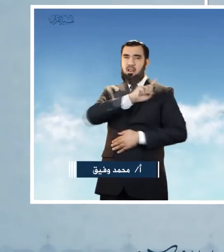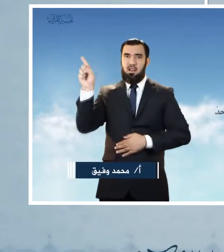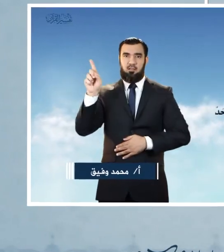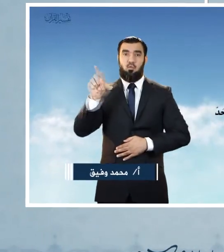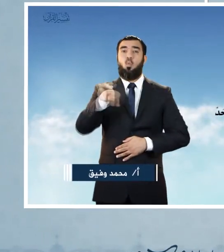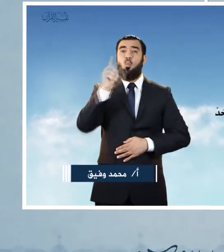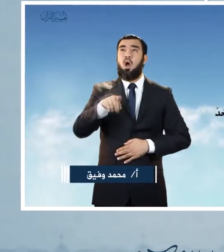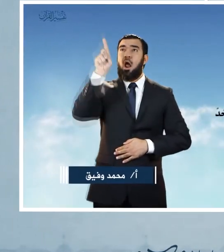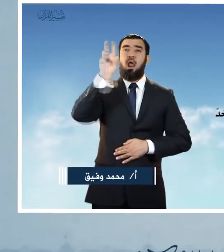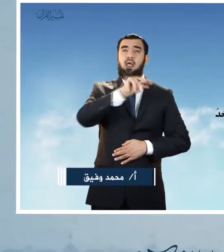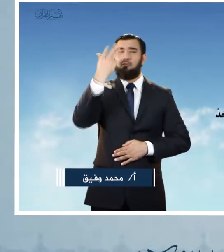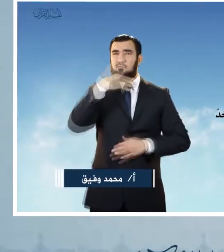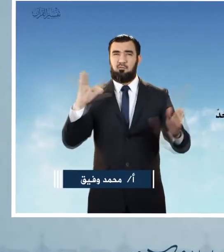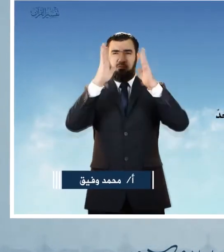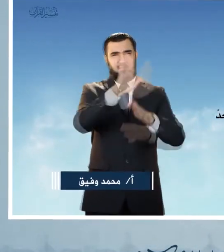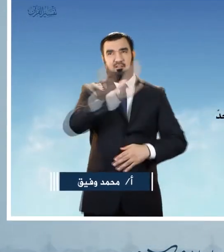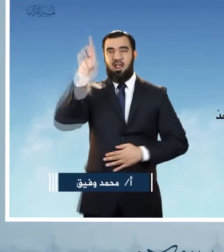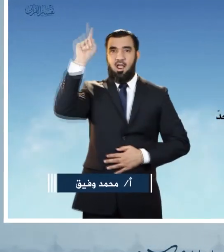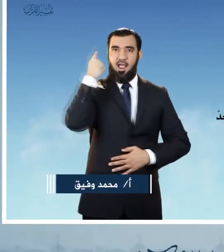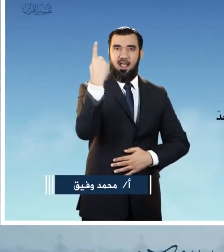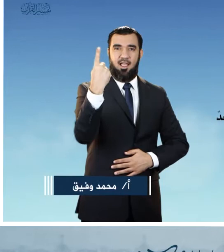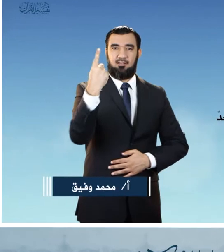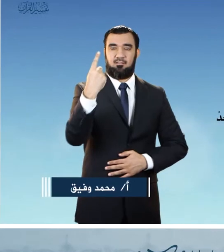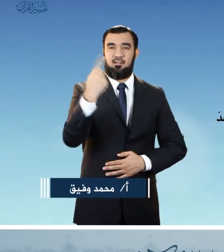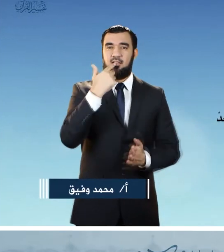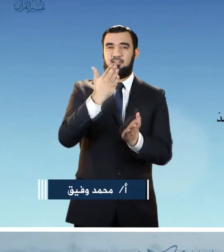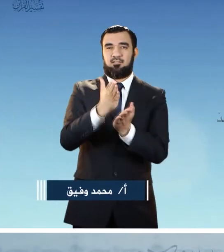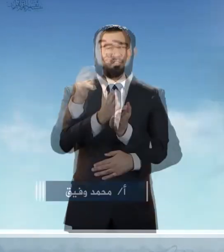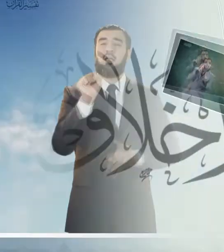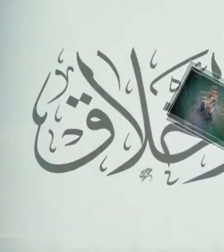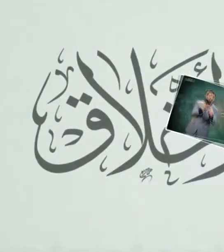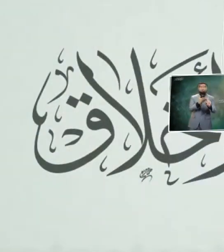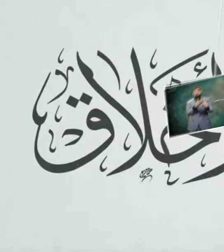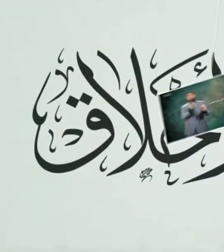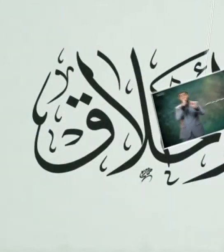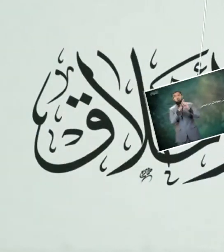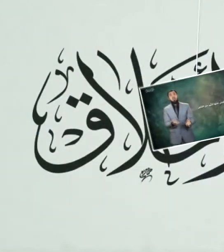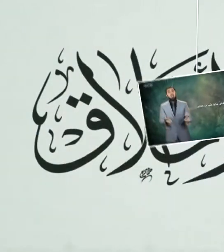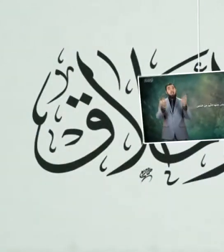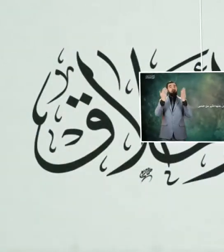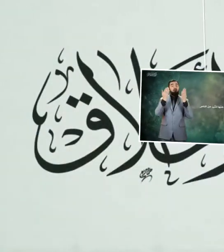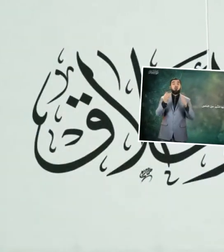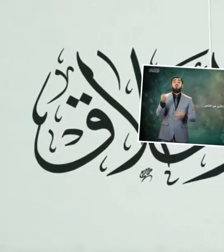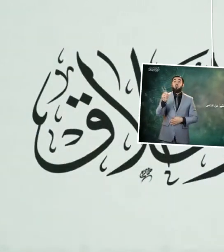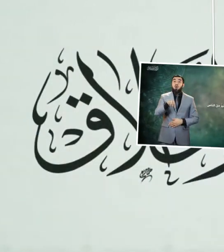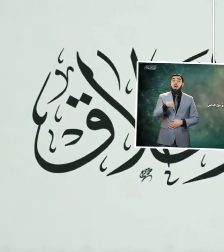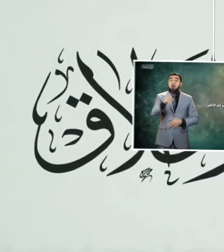يكن له كفوا أحد صدق الله العظيم من معاني التواضع التي يغفل